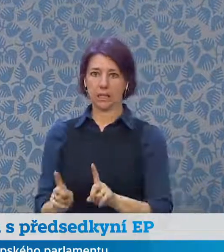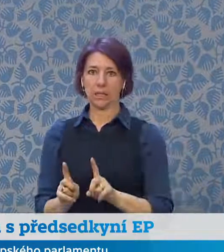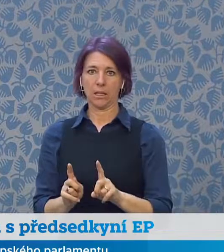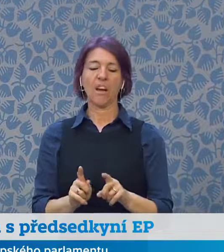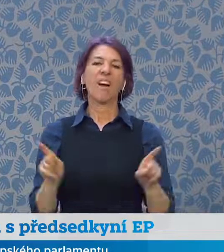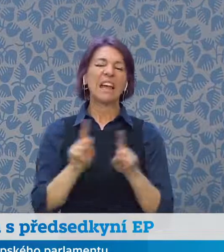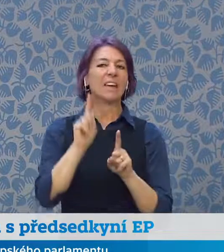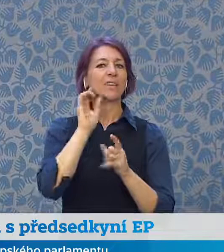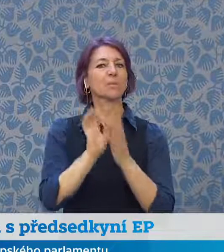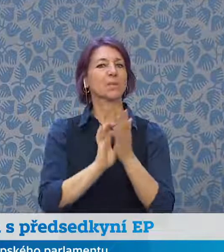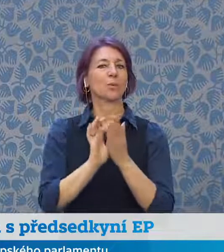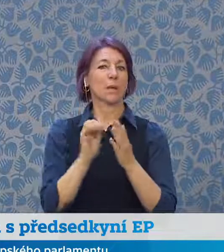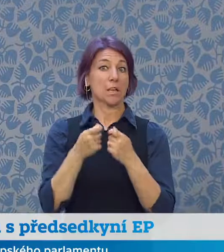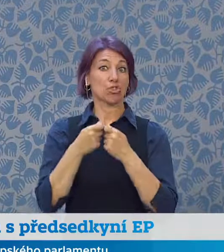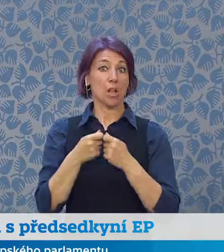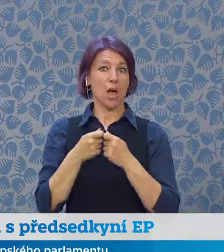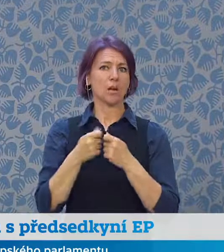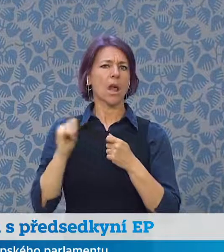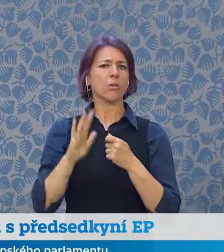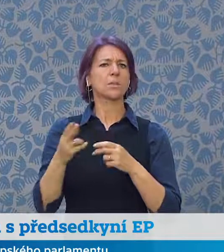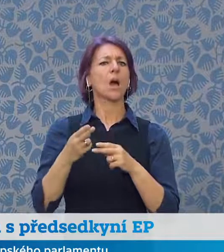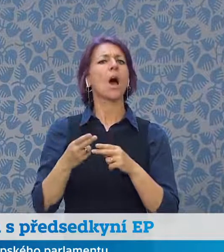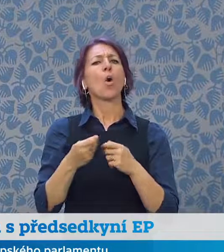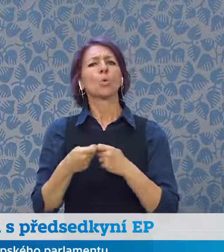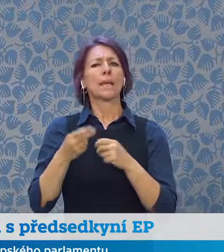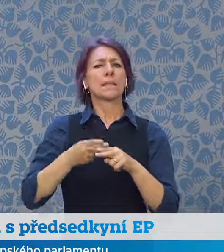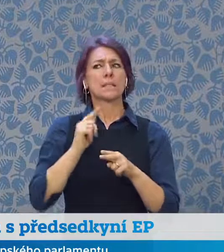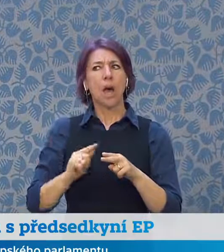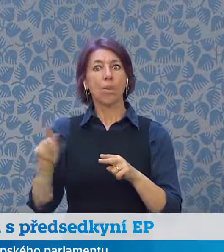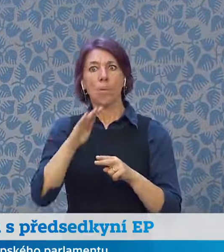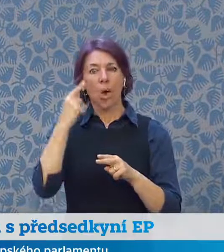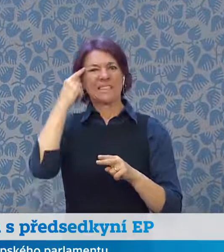členských států roste rozpočet na obranu.